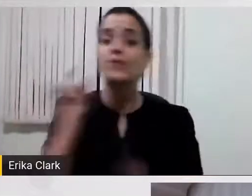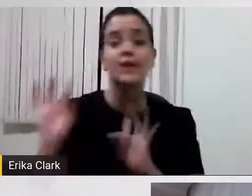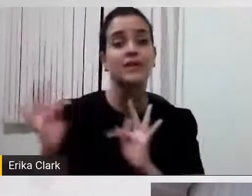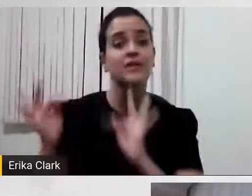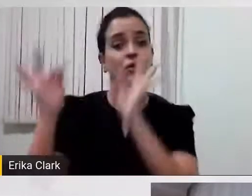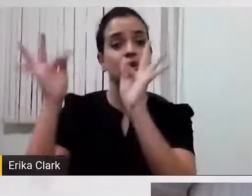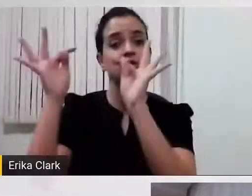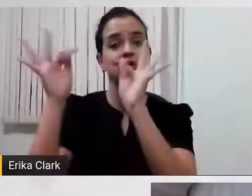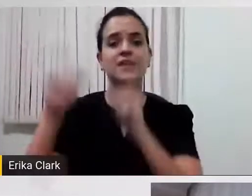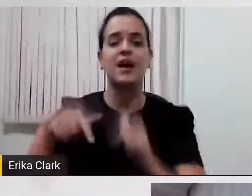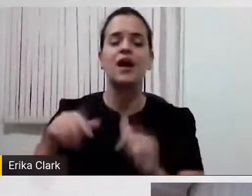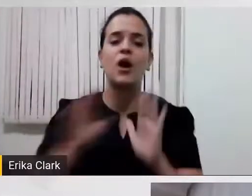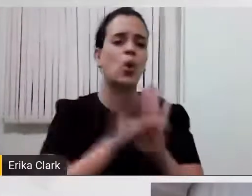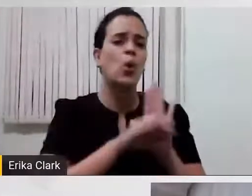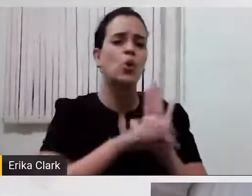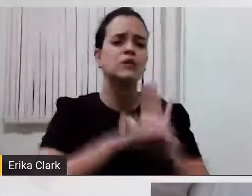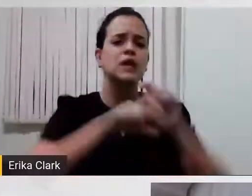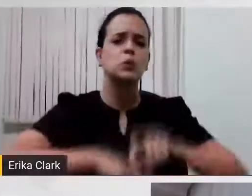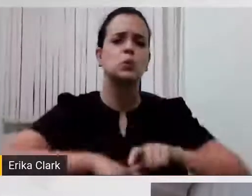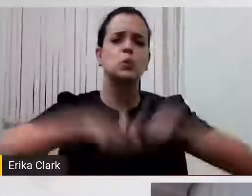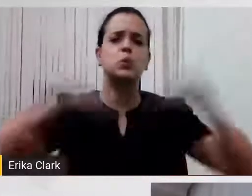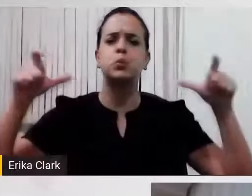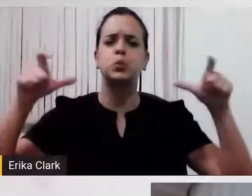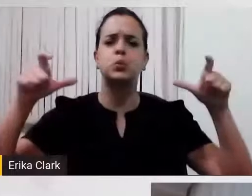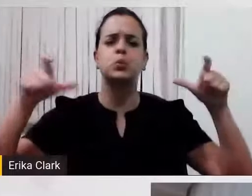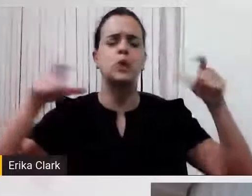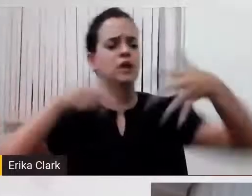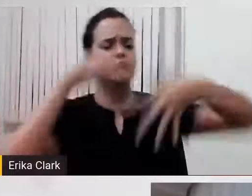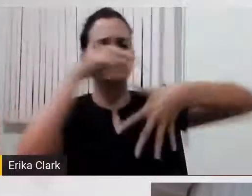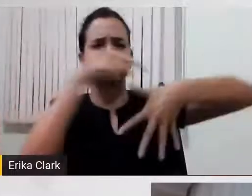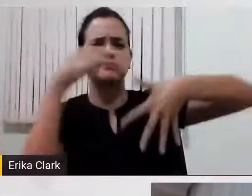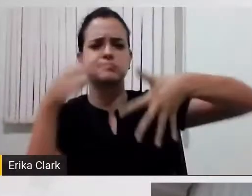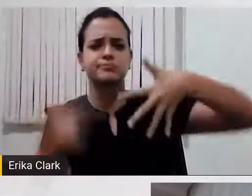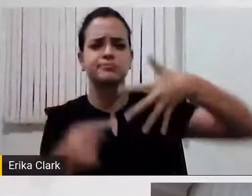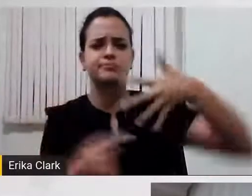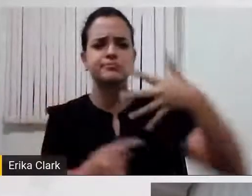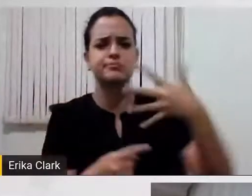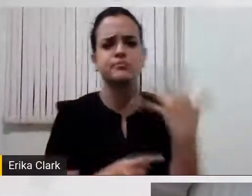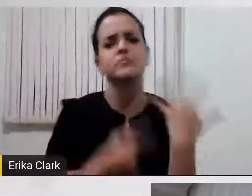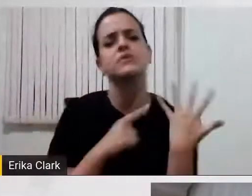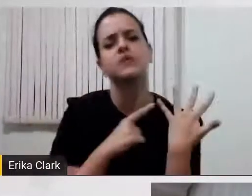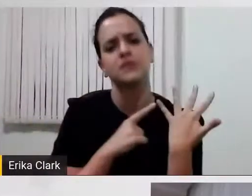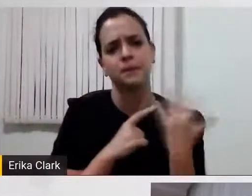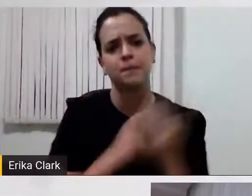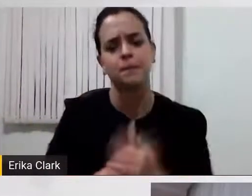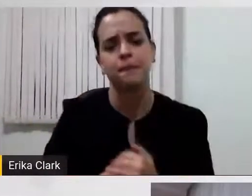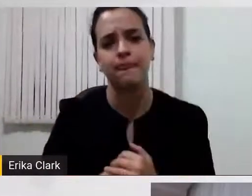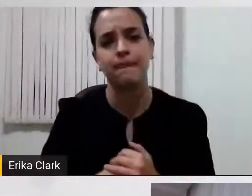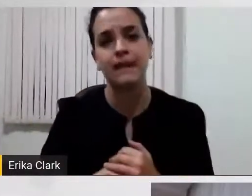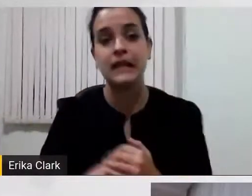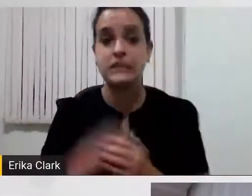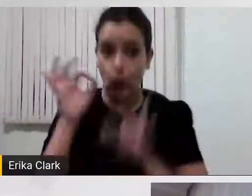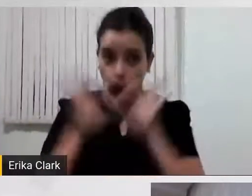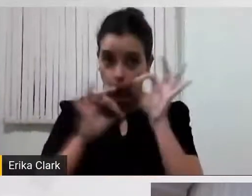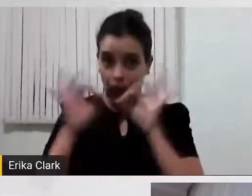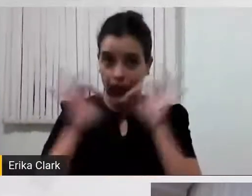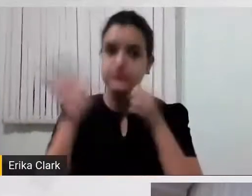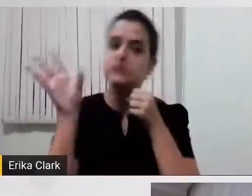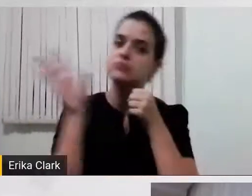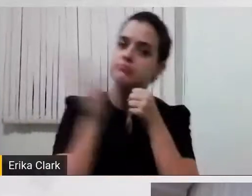conceito muito amplo, ele é subdividido em categorias. Quando a gente organiza esse conhecimento, a gente organiza não por